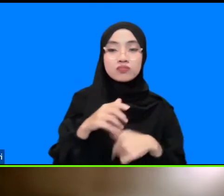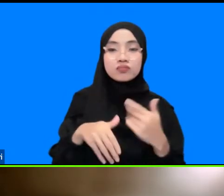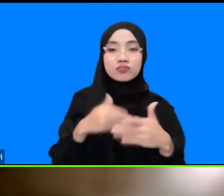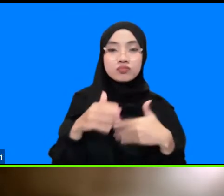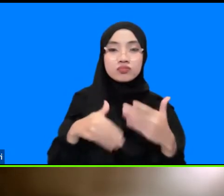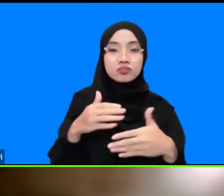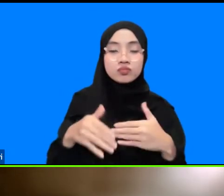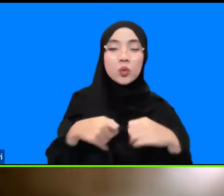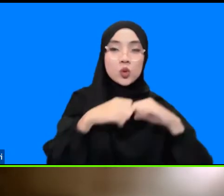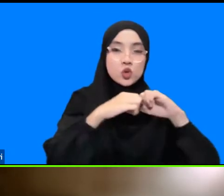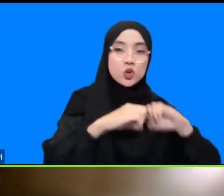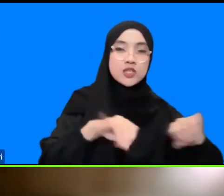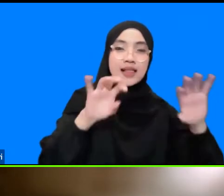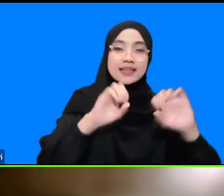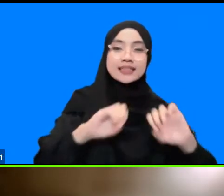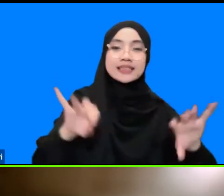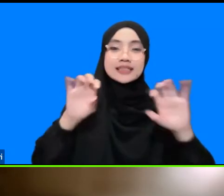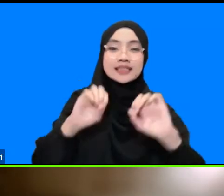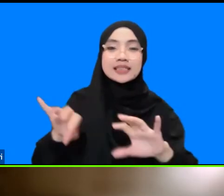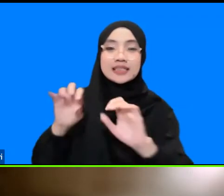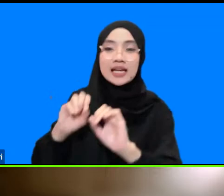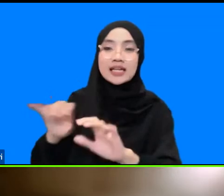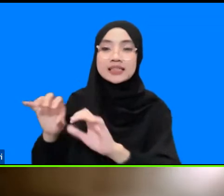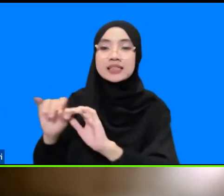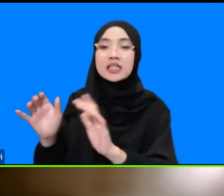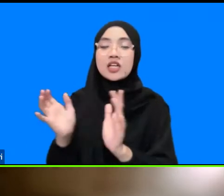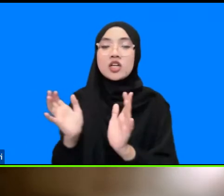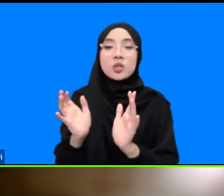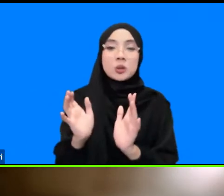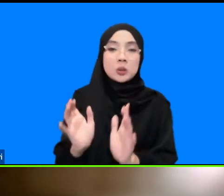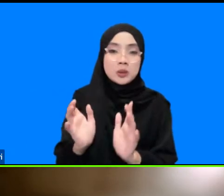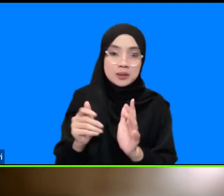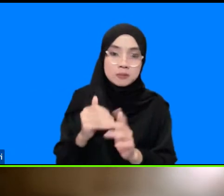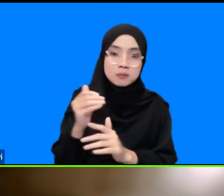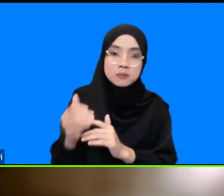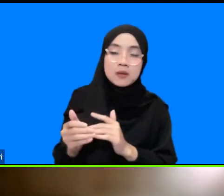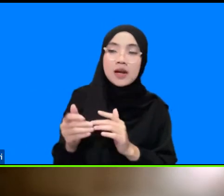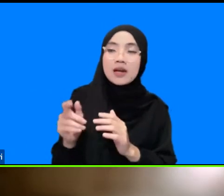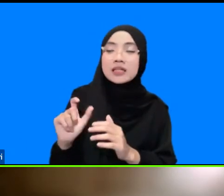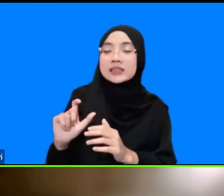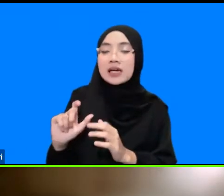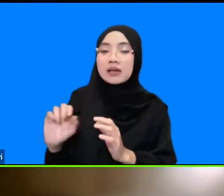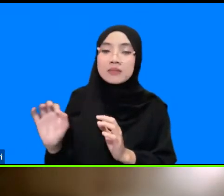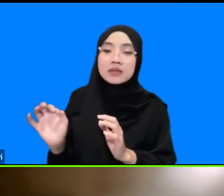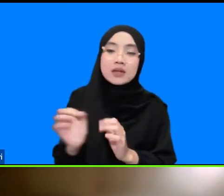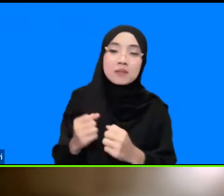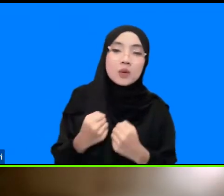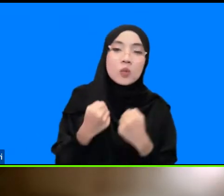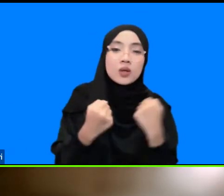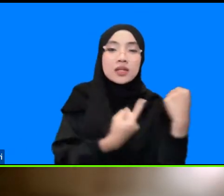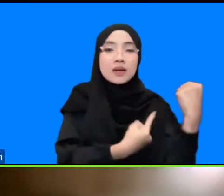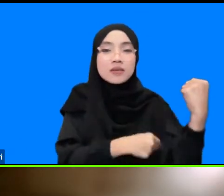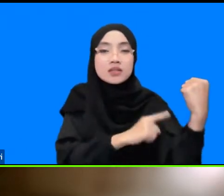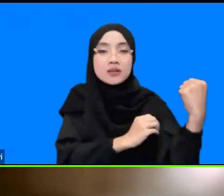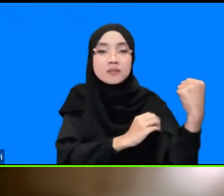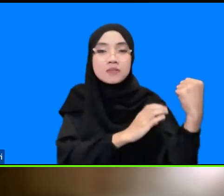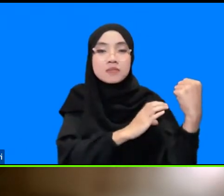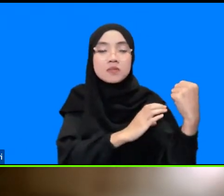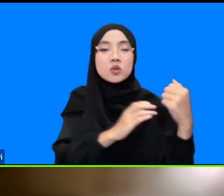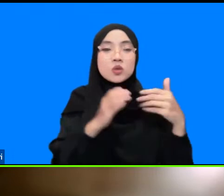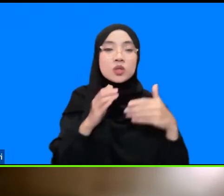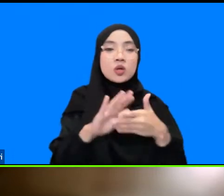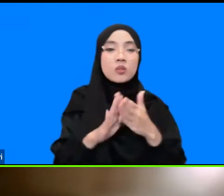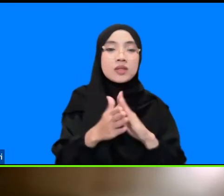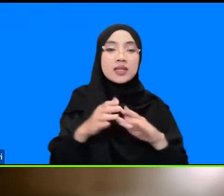ada sosialisasi dan pendekatan secara penguatan kapasitas komunitas